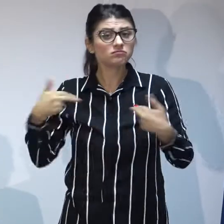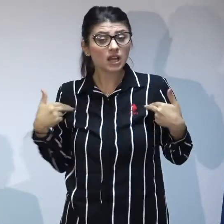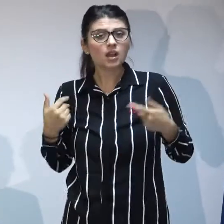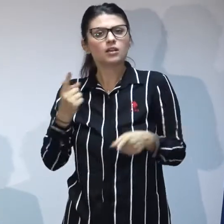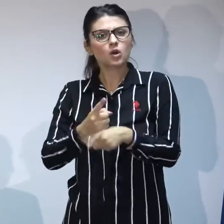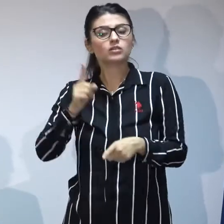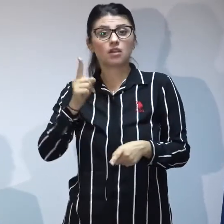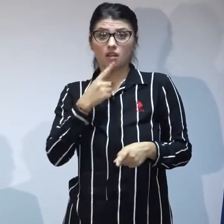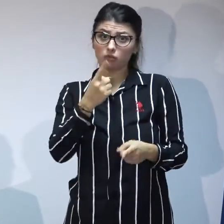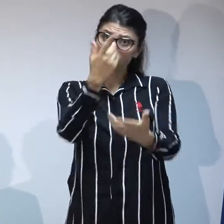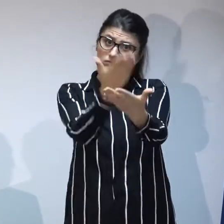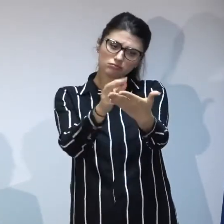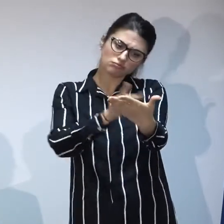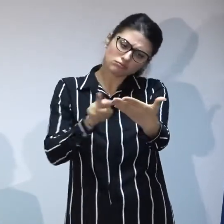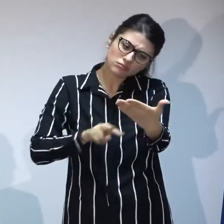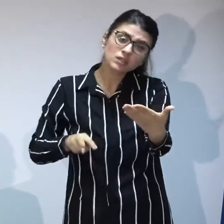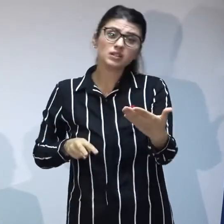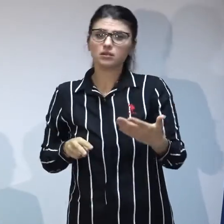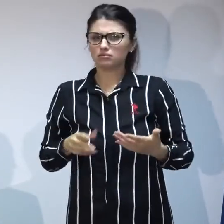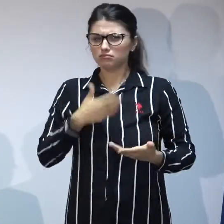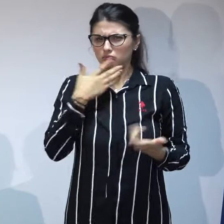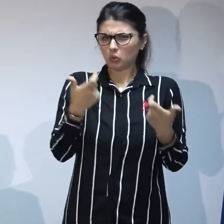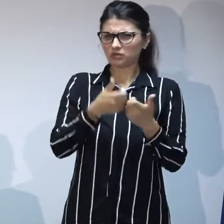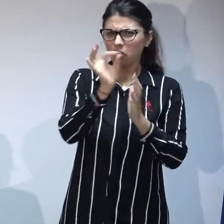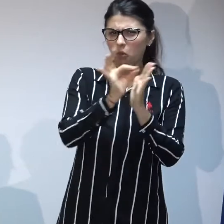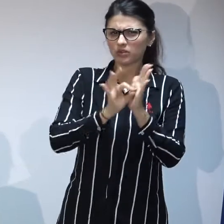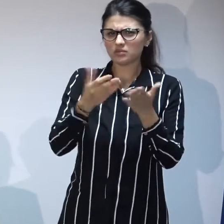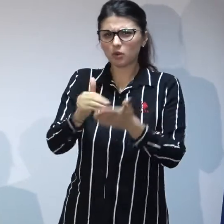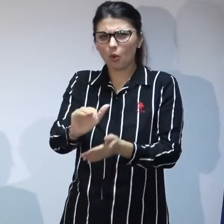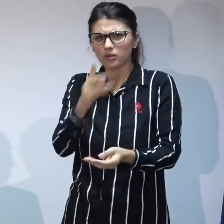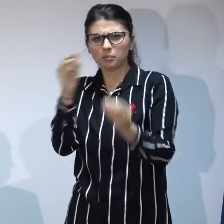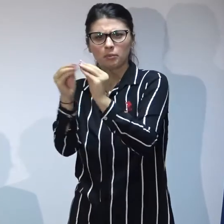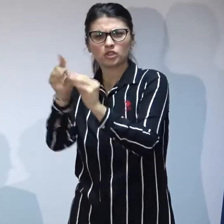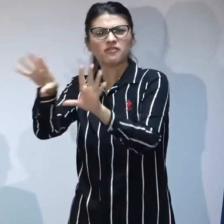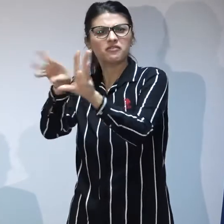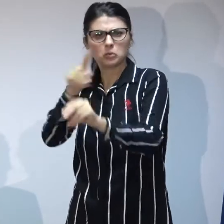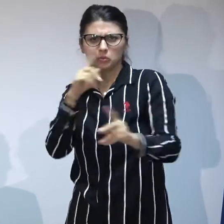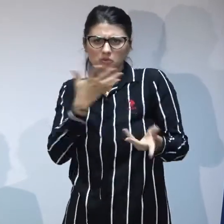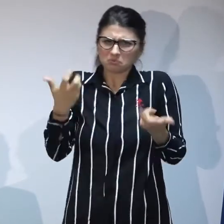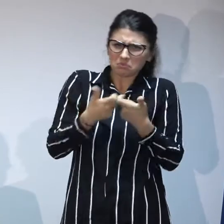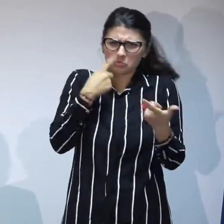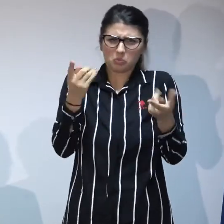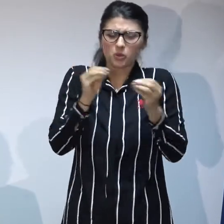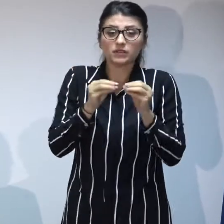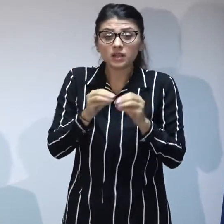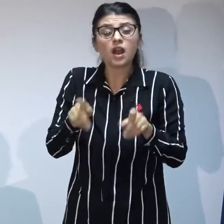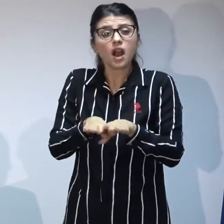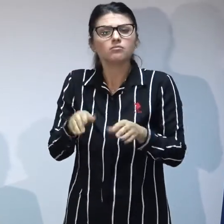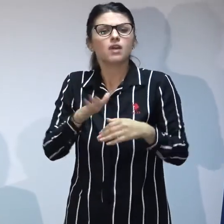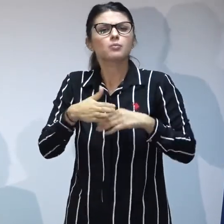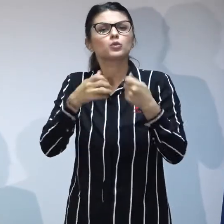reținut că nu existau condiții de reintegrare a copiilor în familie și în aproape toate situațiile au